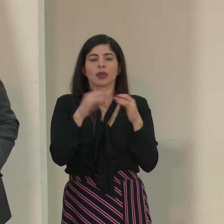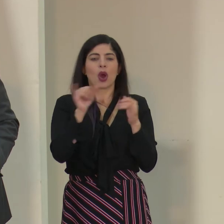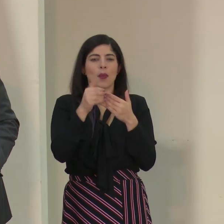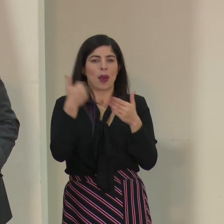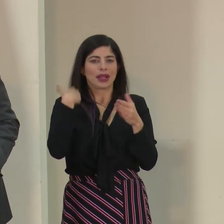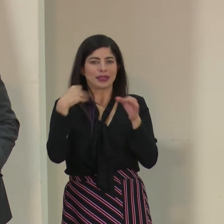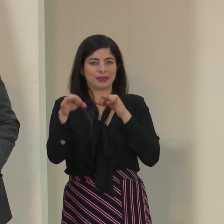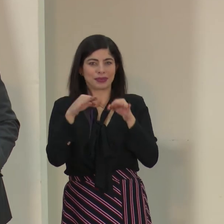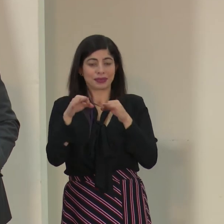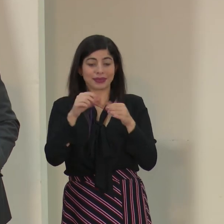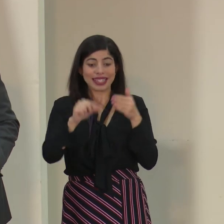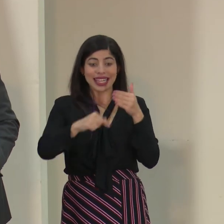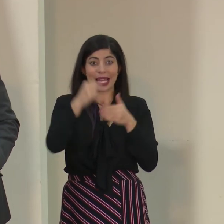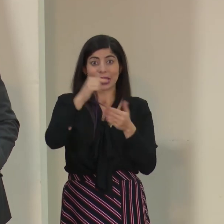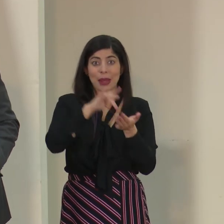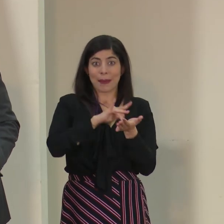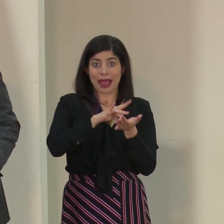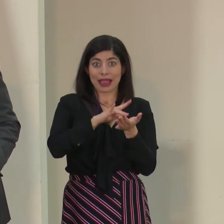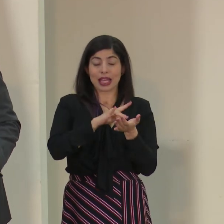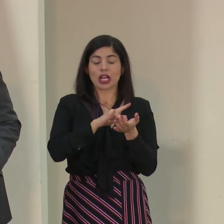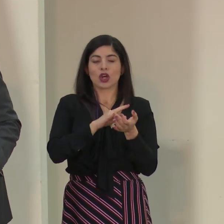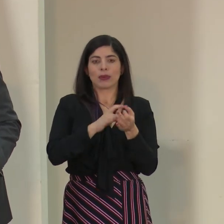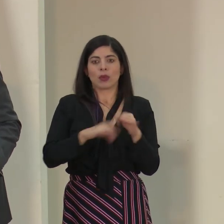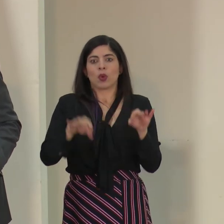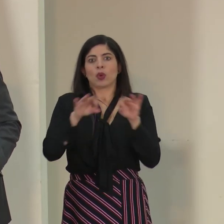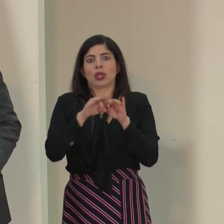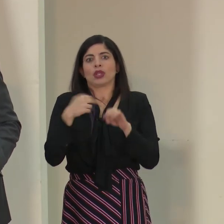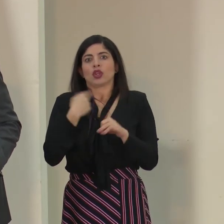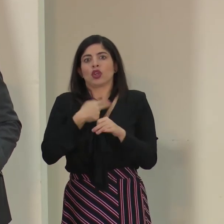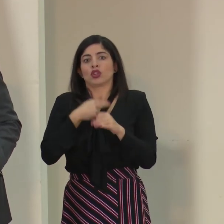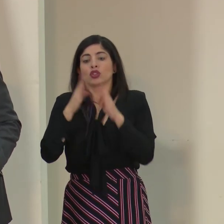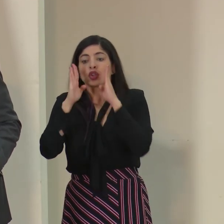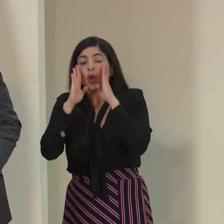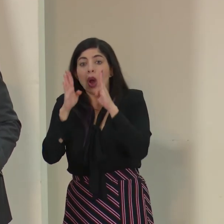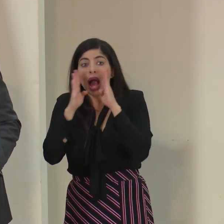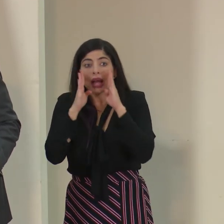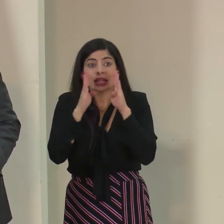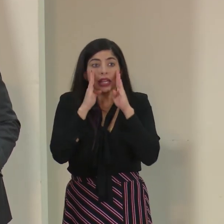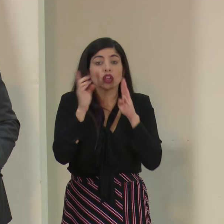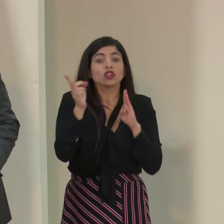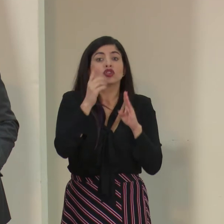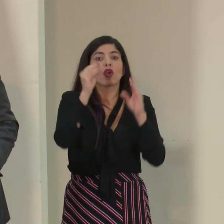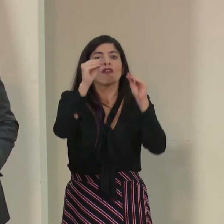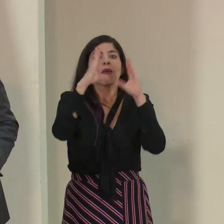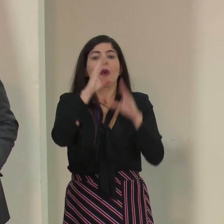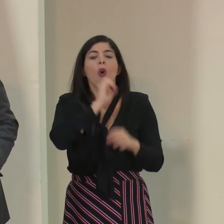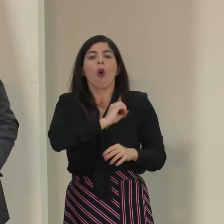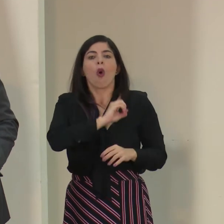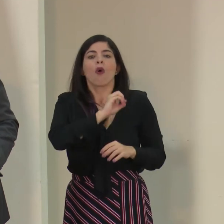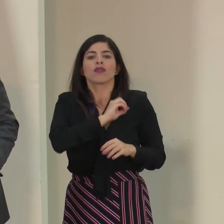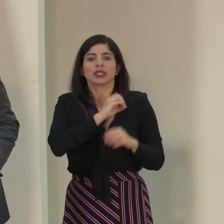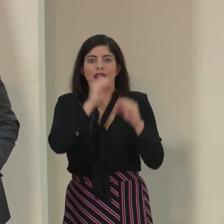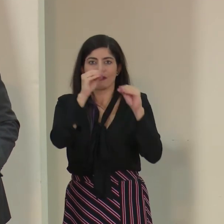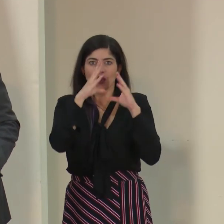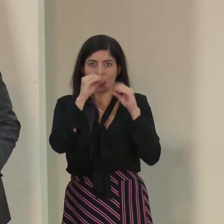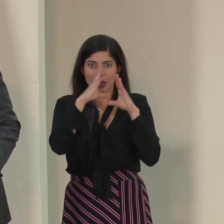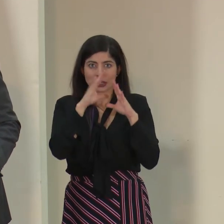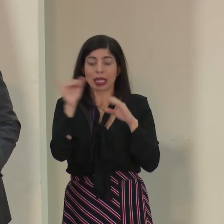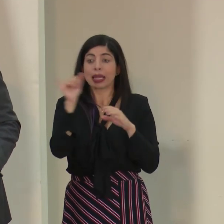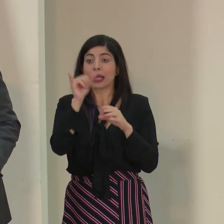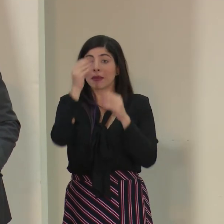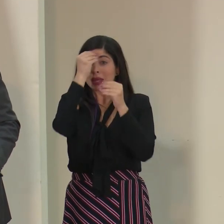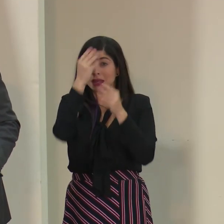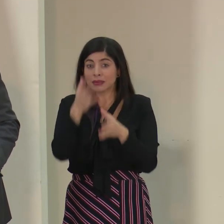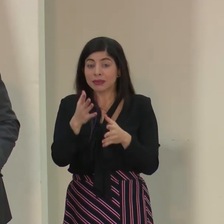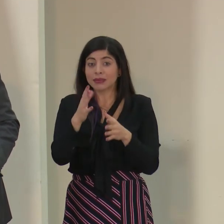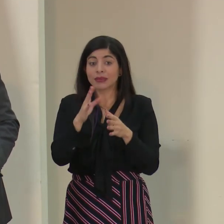como lo decía el gerente médico, atendamos únicamente las fuentes oficiales de información. Y mencionar que también